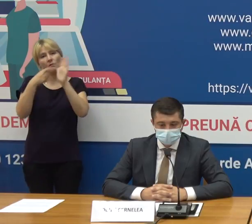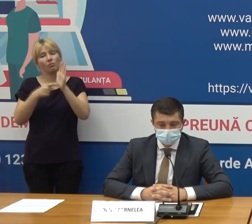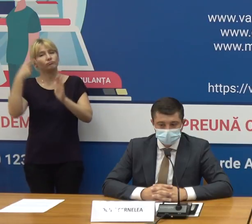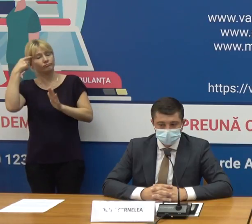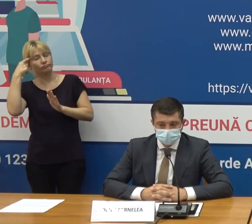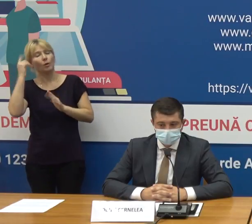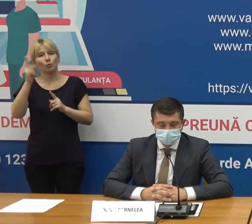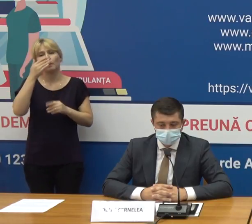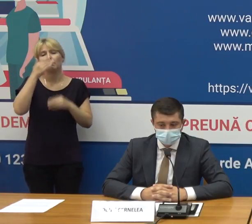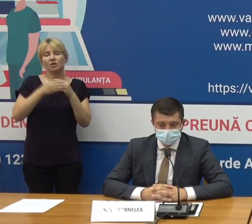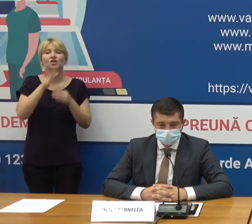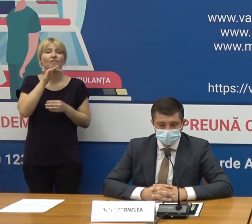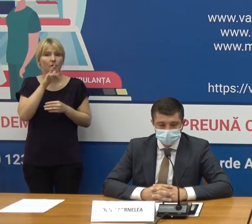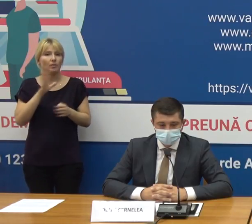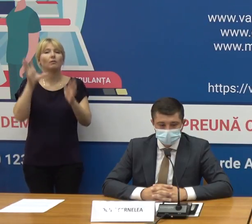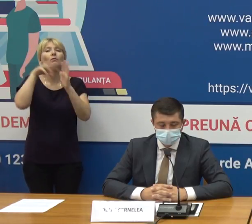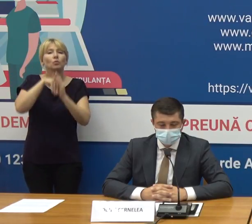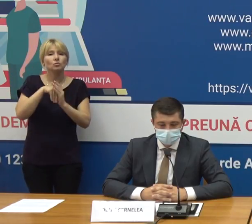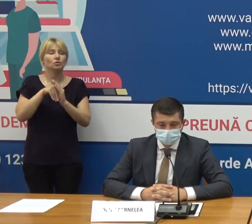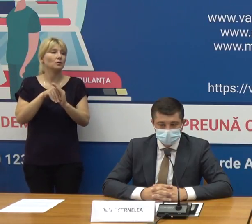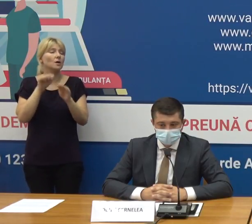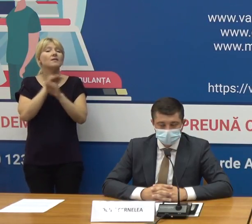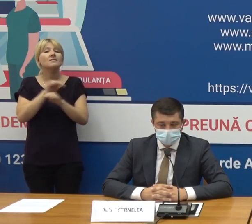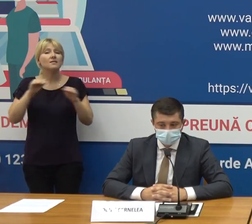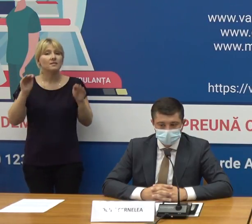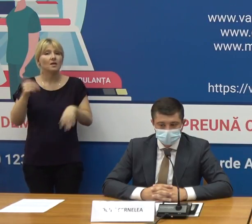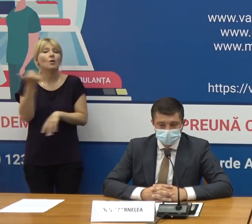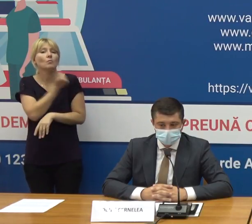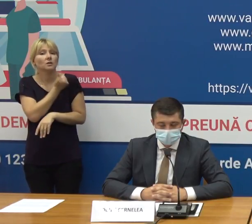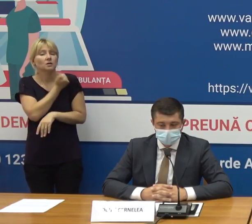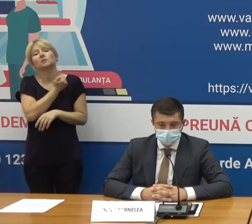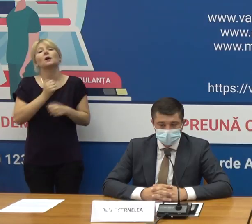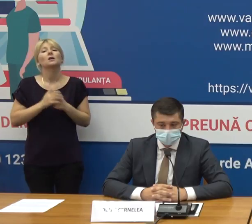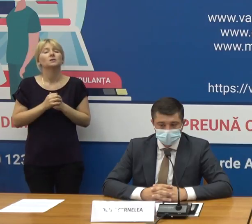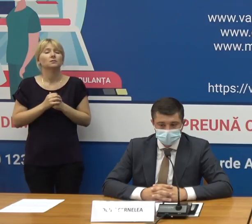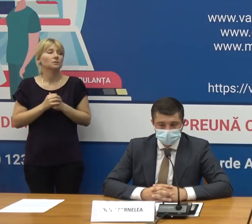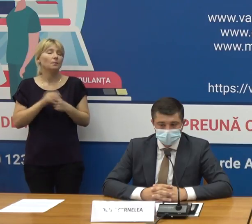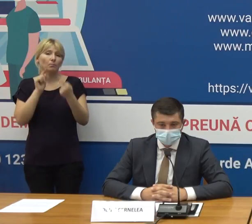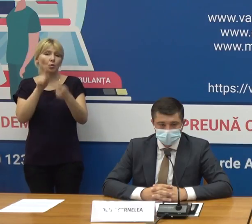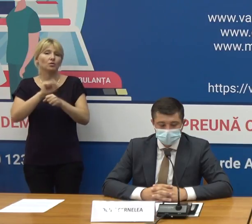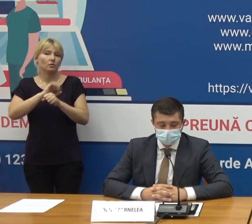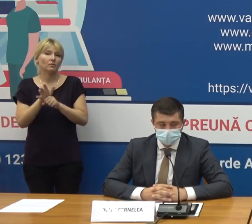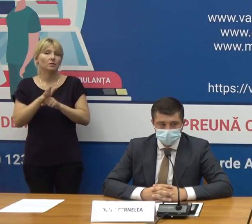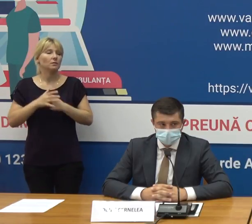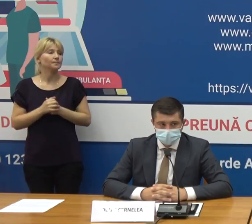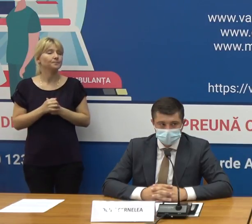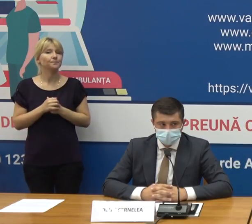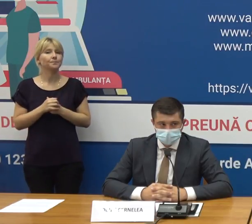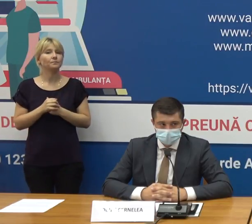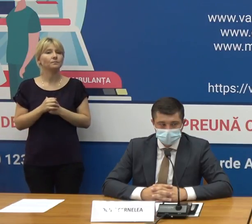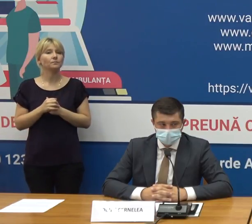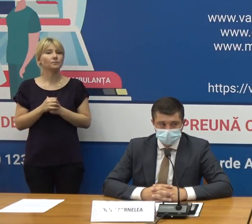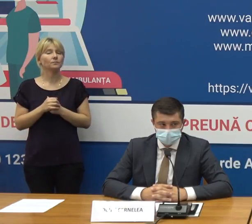perioadă noi să includem în planul național de imunizare anticovid-19 prezice și acest aspect mulțumesc